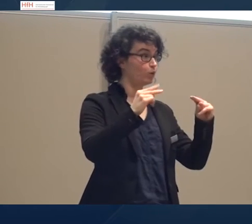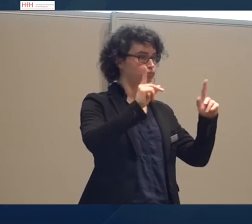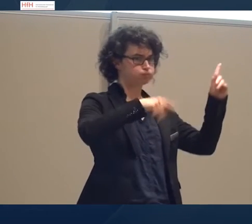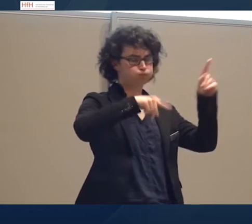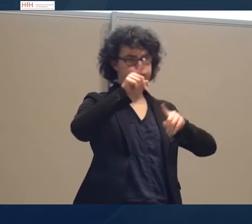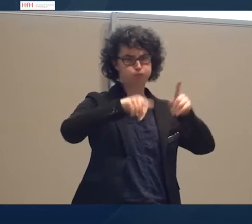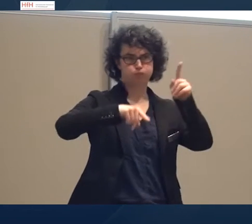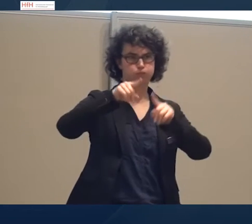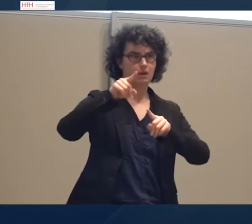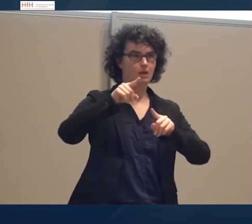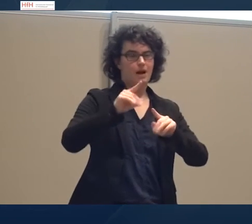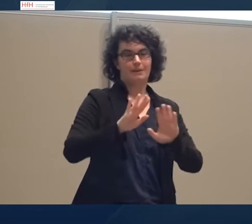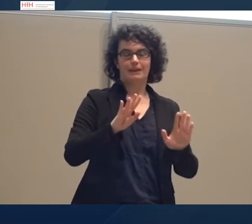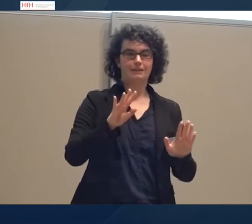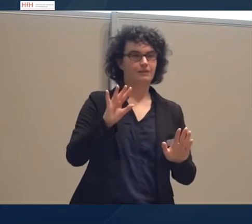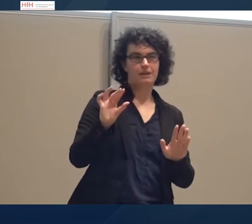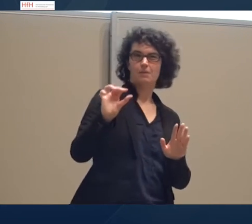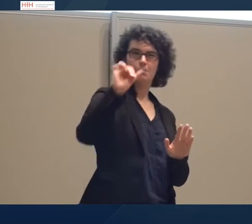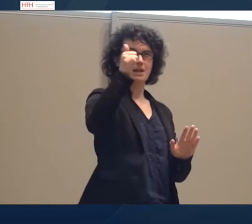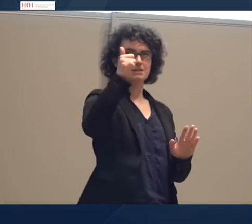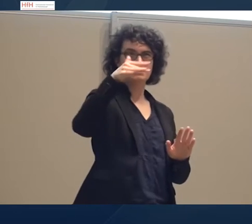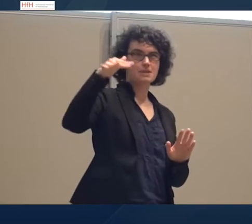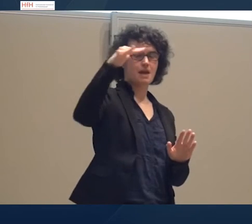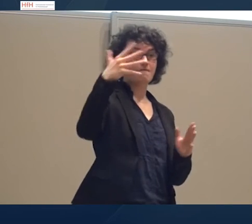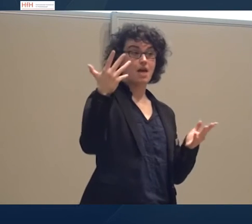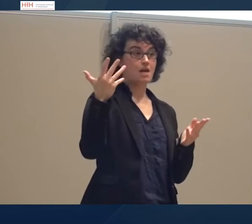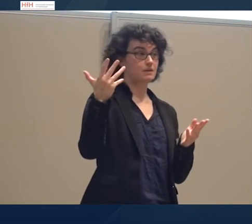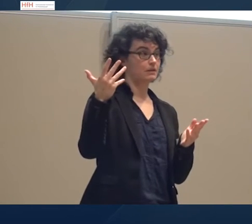nicht so quasi die obere Grenze. Und wir brauchen Vergleiche.